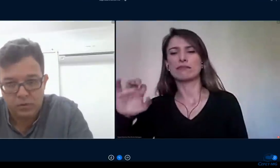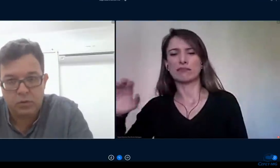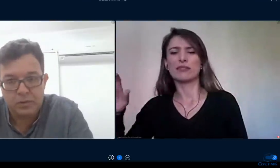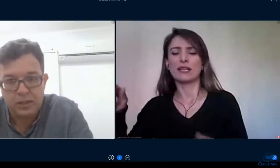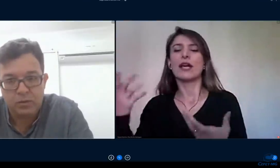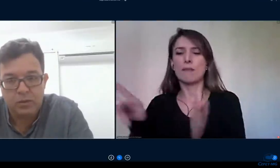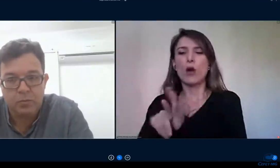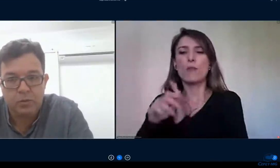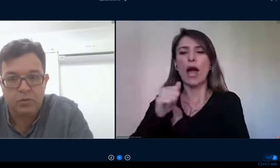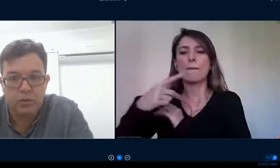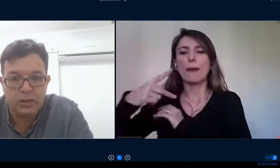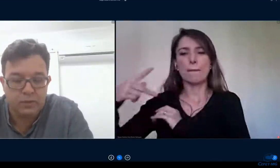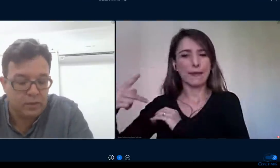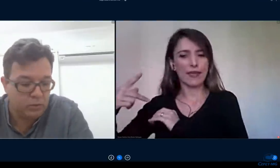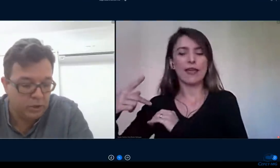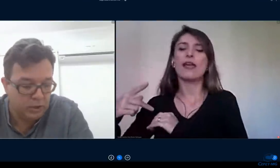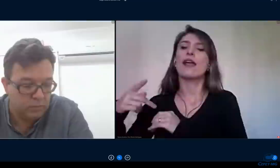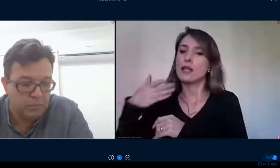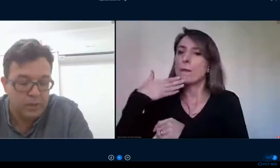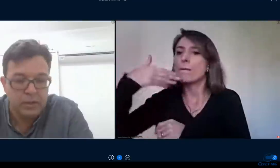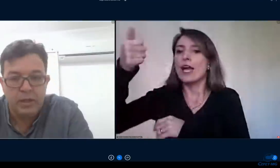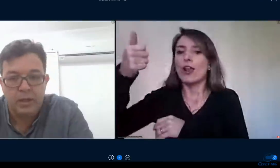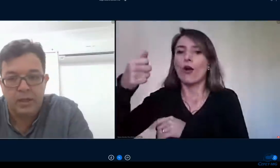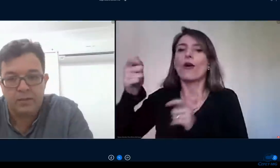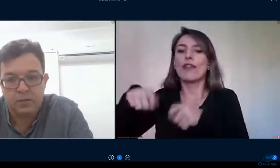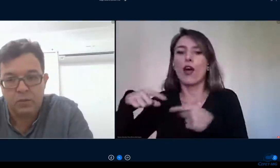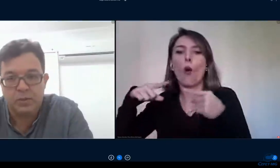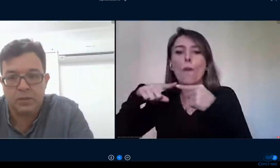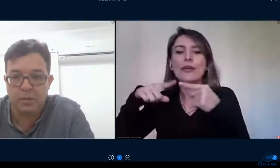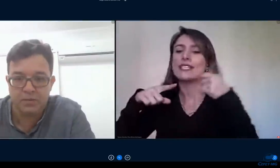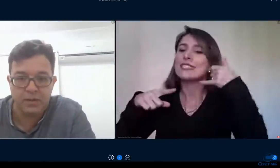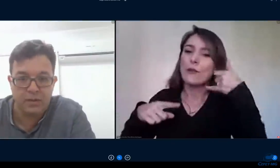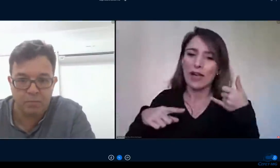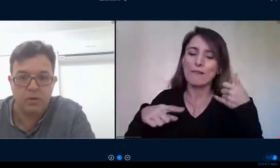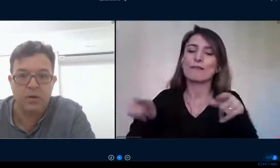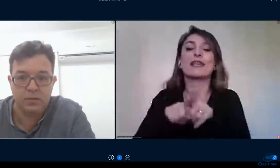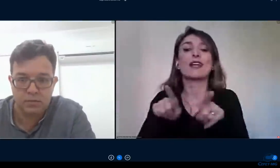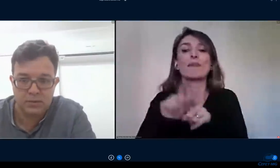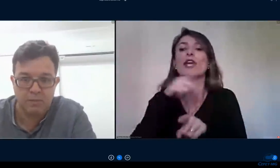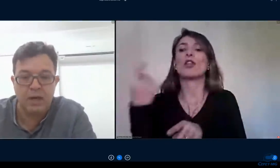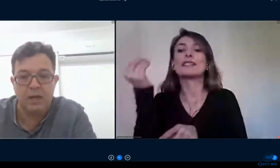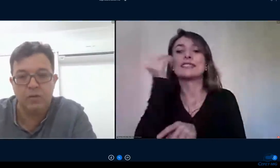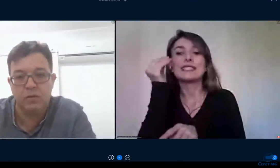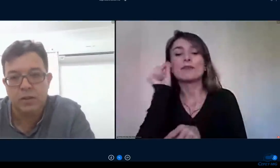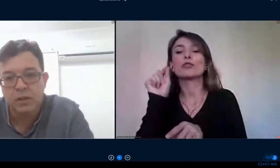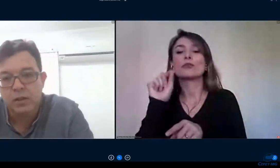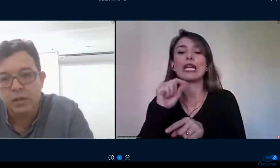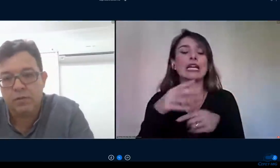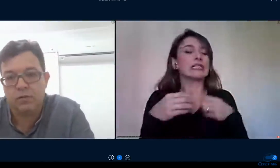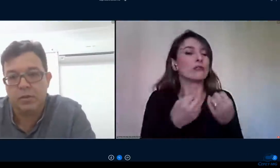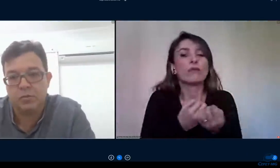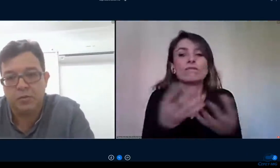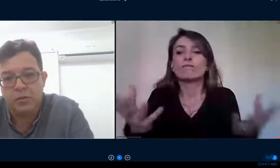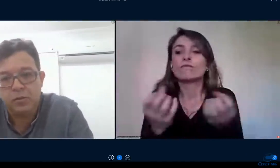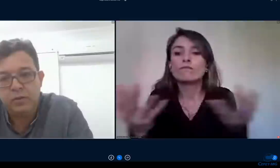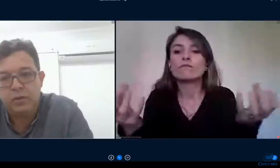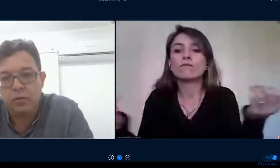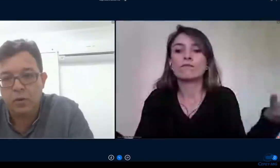distribuir máquinas ou seja computadores para os estudantes que não tinham acesso a computador para fazer as provas os trabalhos que